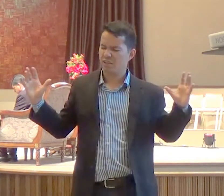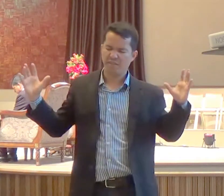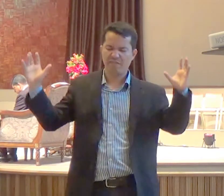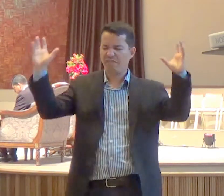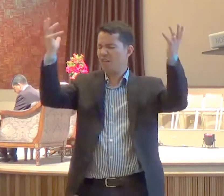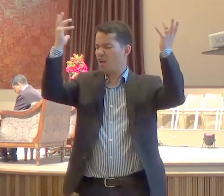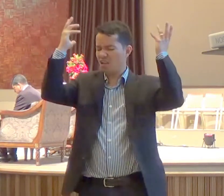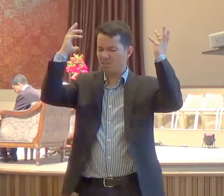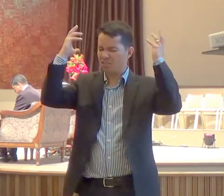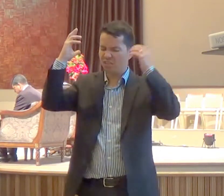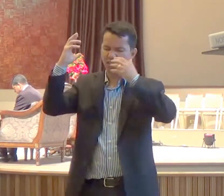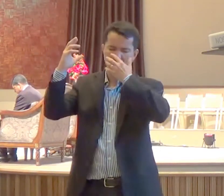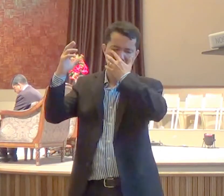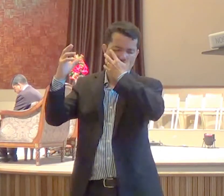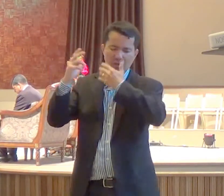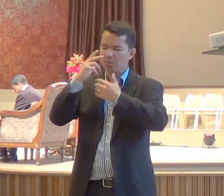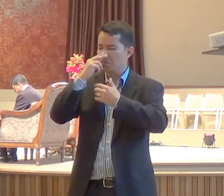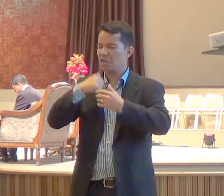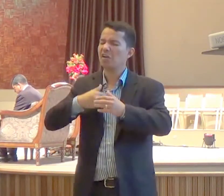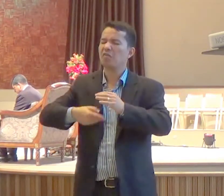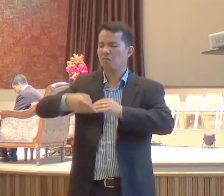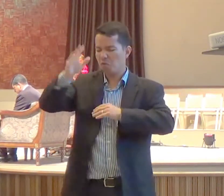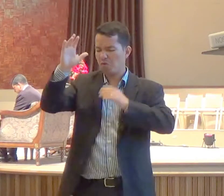numa festa, satânica,